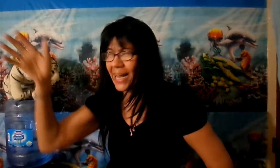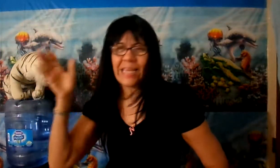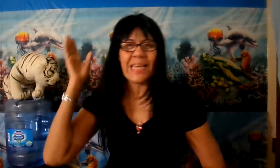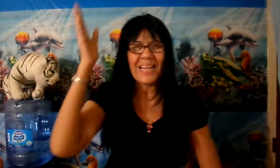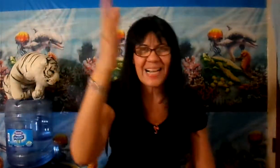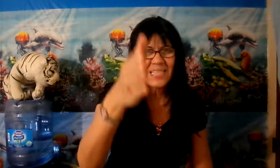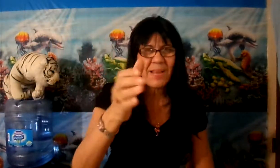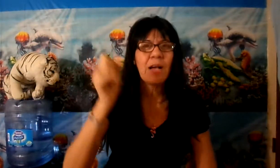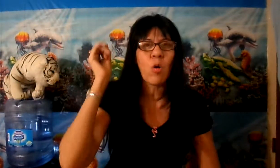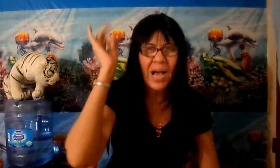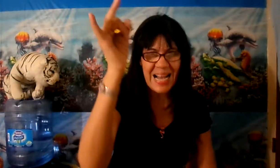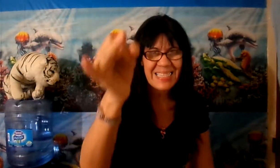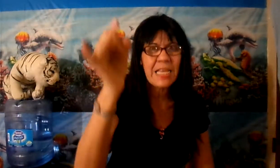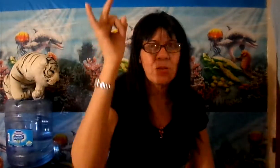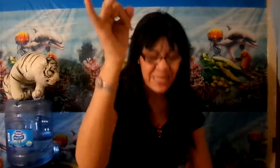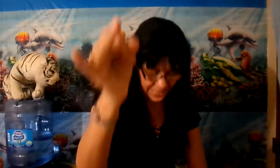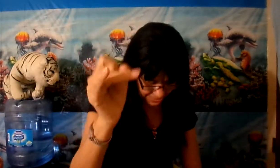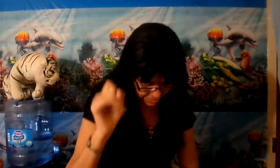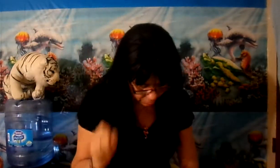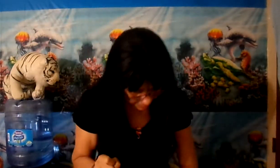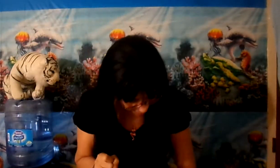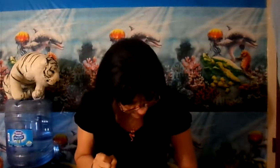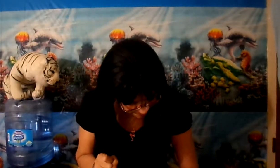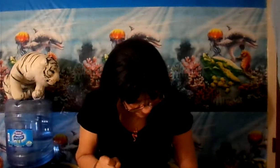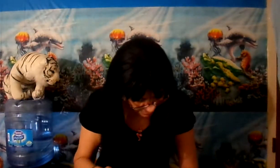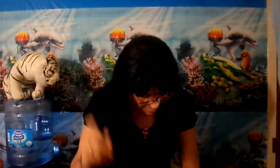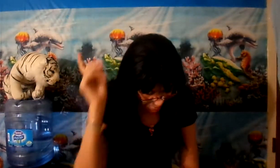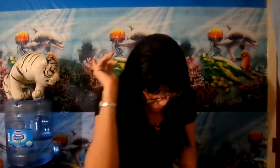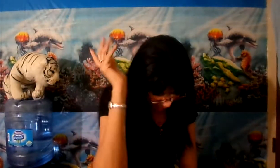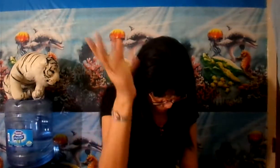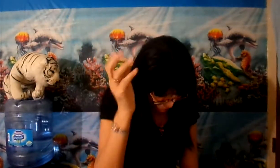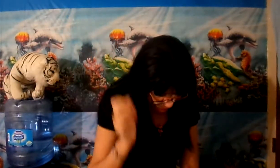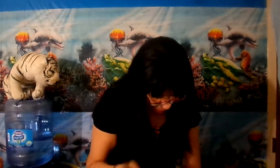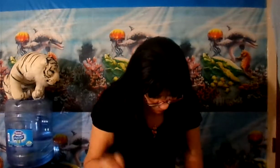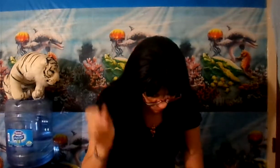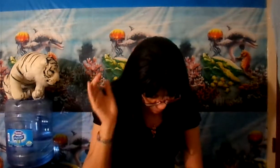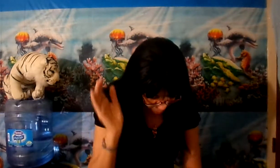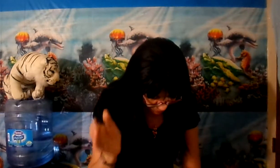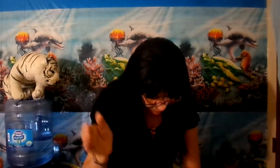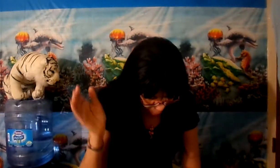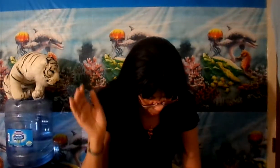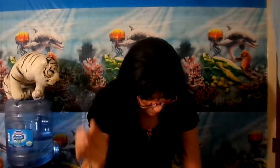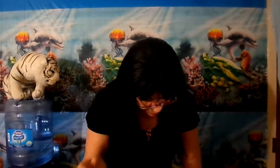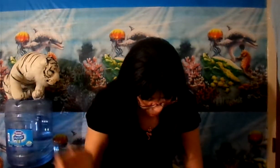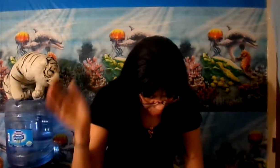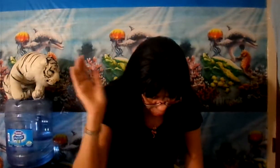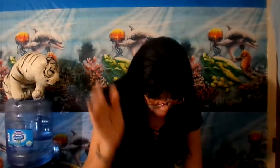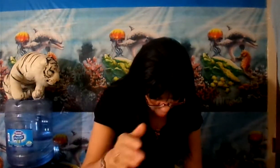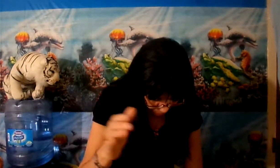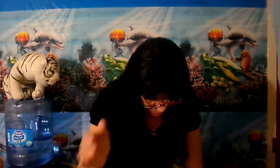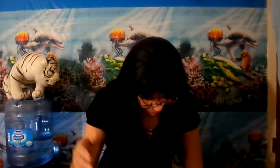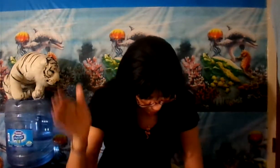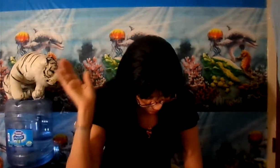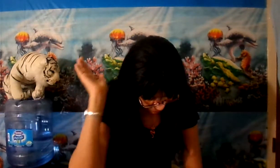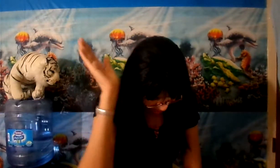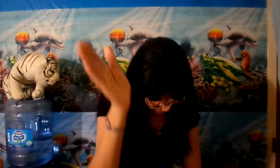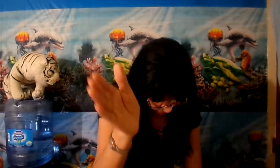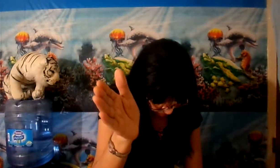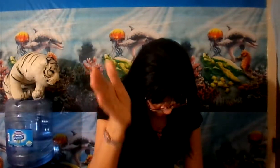ahí en la Casa Blanco haciendo y deshaciendo, ¿verdad? Camaridad, la mayor parte de la humanidad solo piensa encarnar,